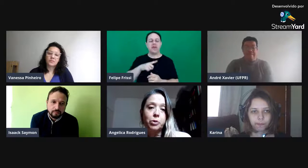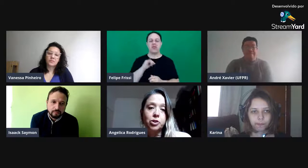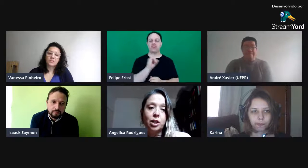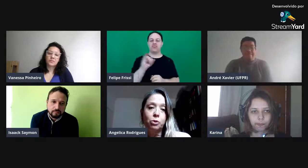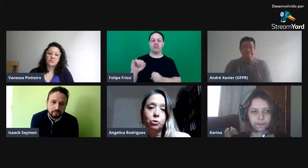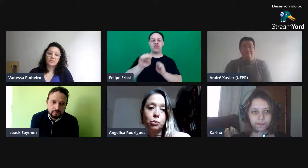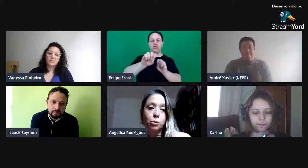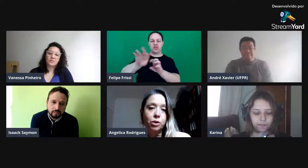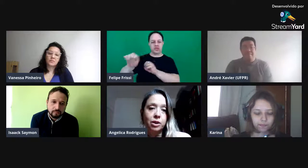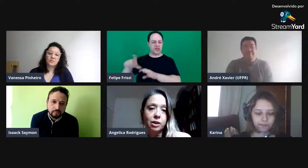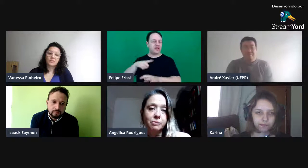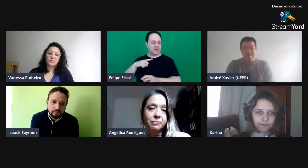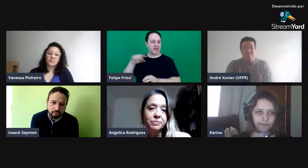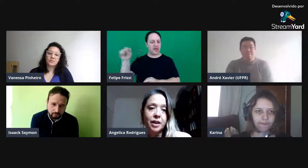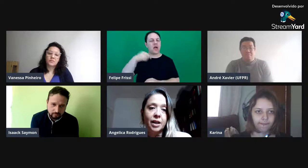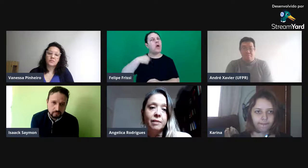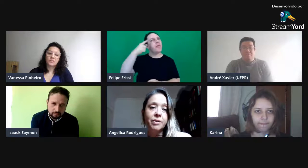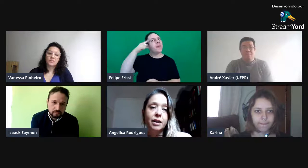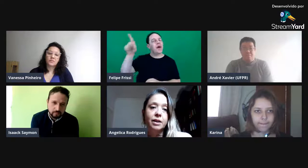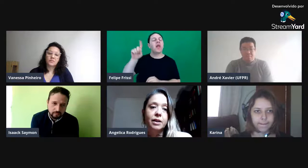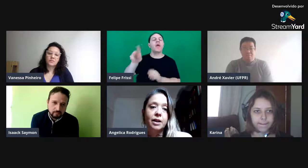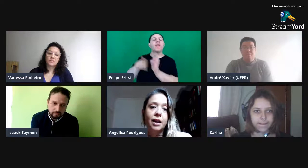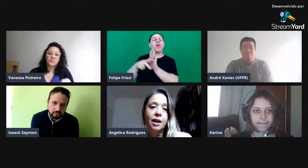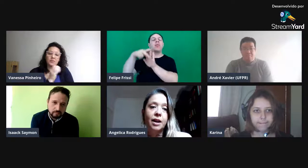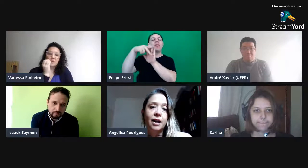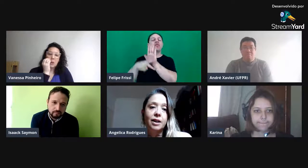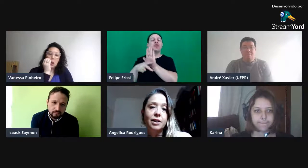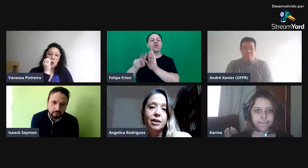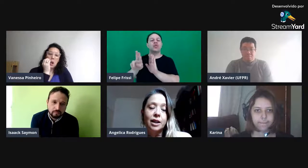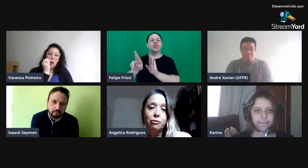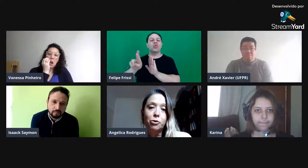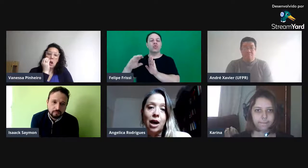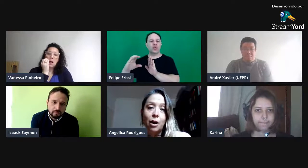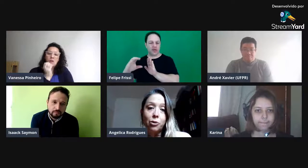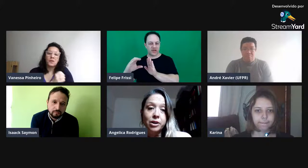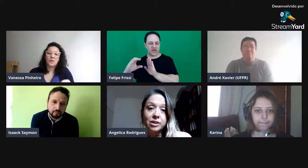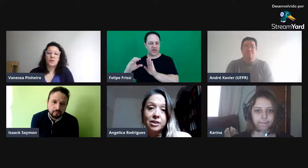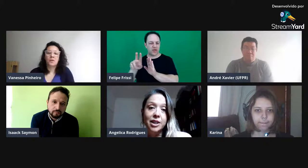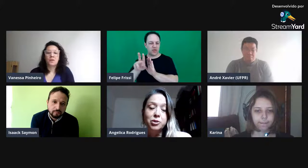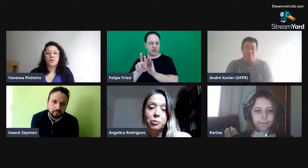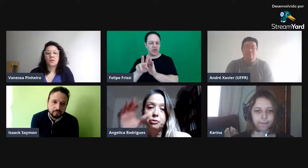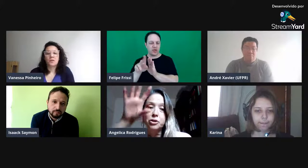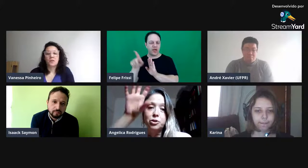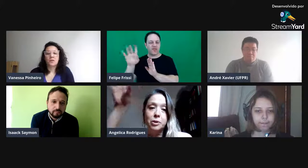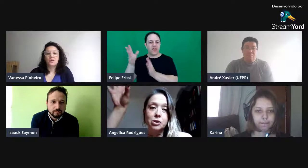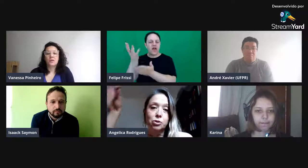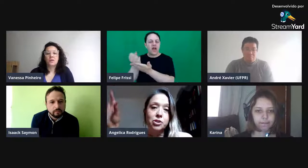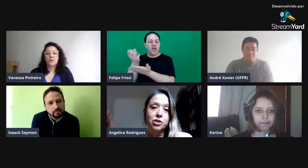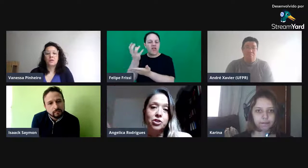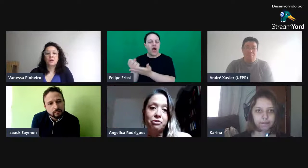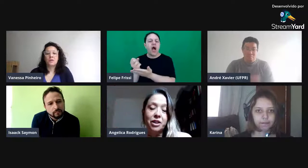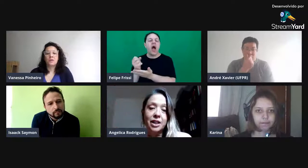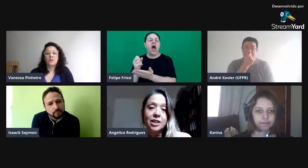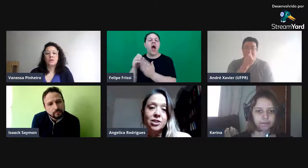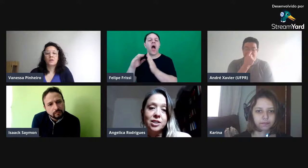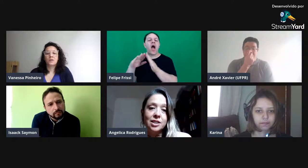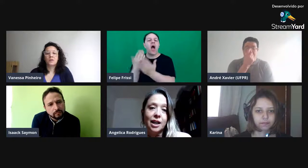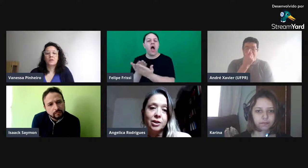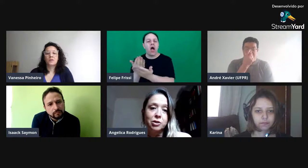projeto NURC, né? Que gravou aulas de pessoas em diferentes estados